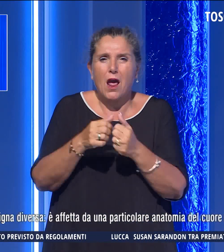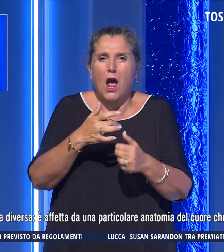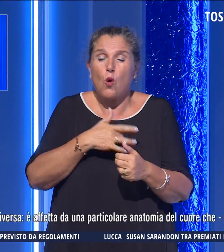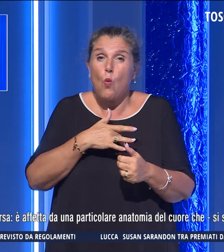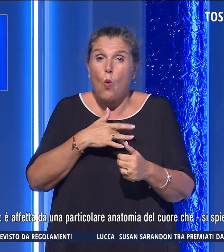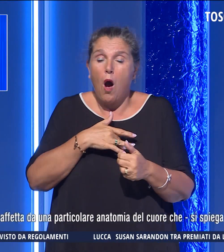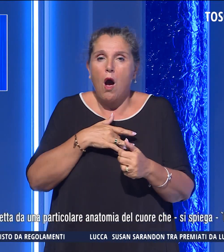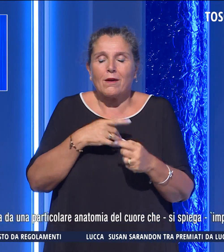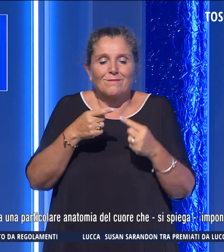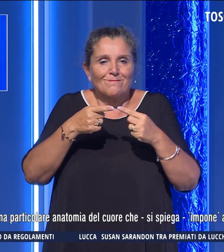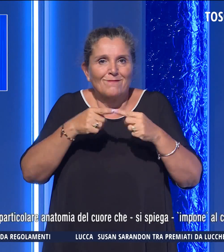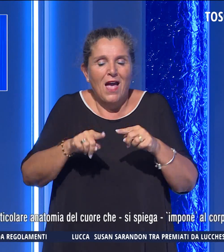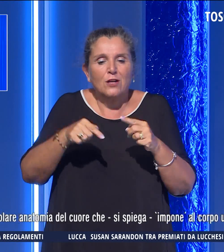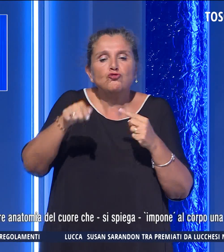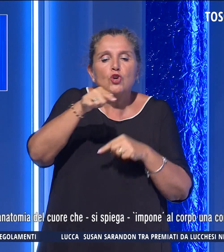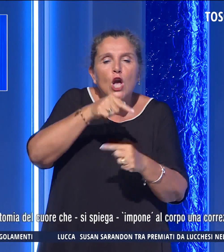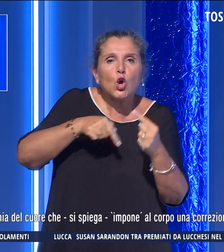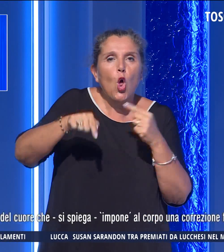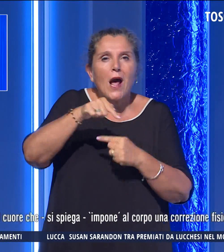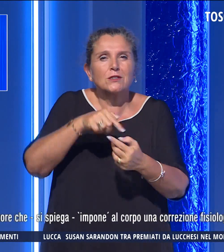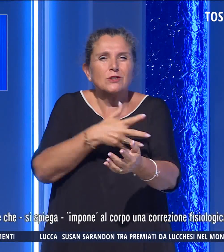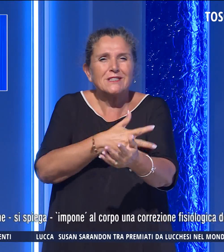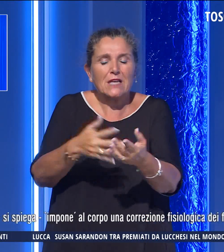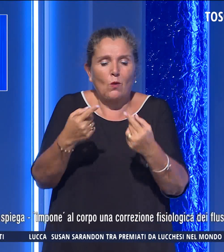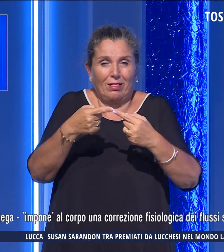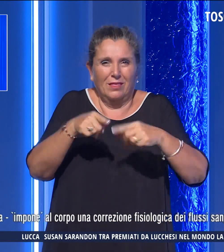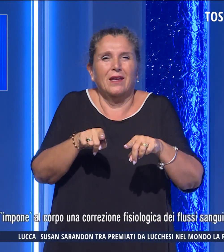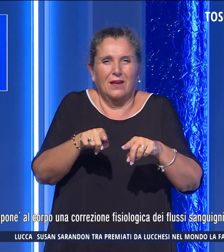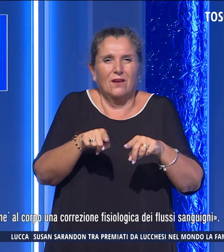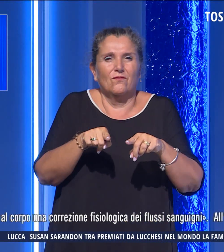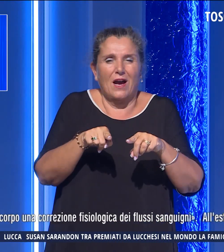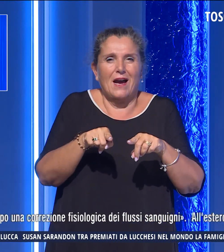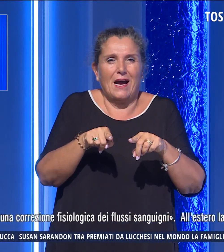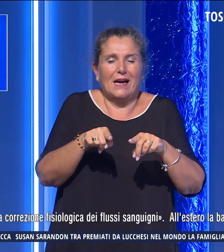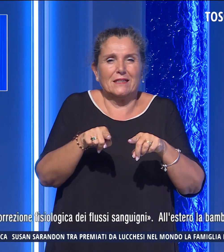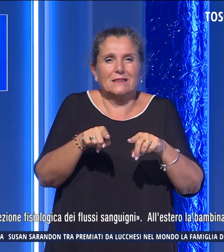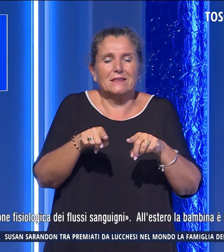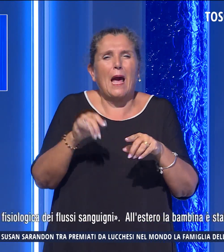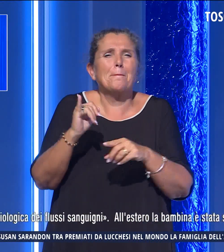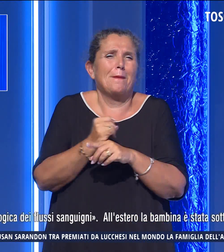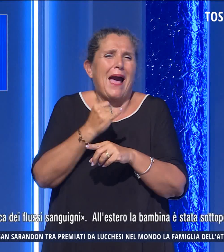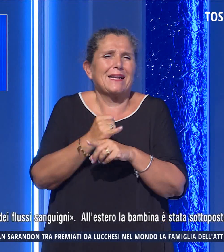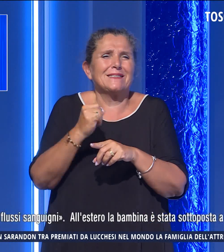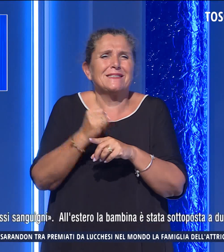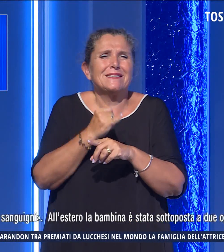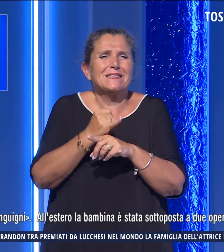determinare una circolazione sanguigna diversa. È affetta da una particolare